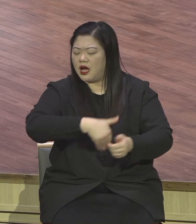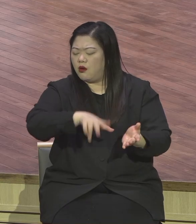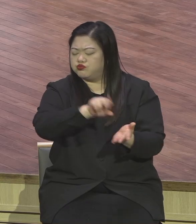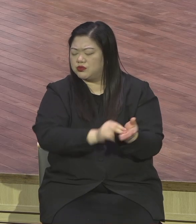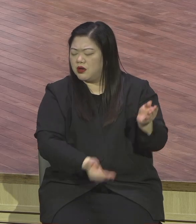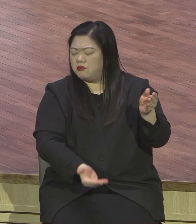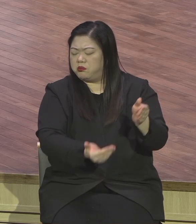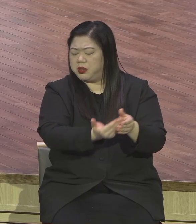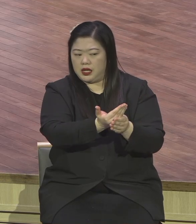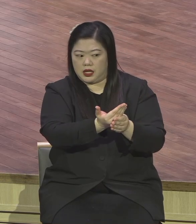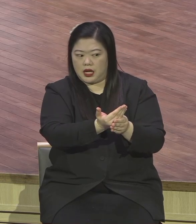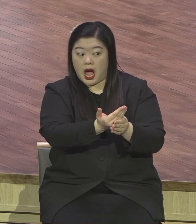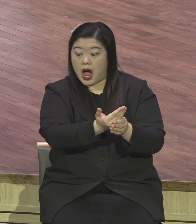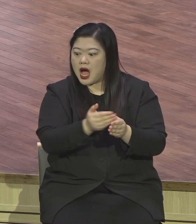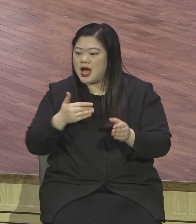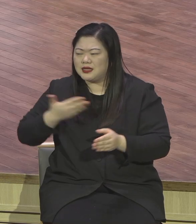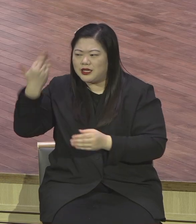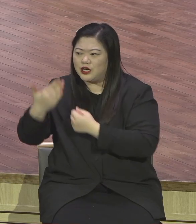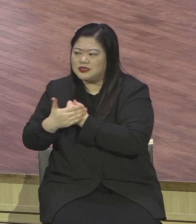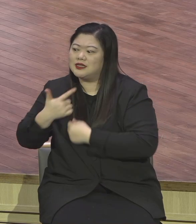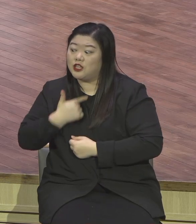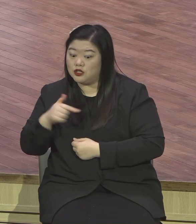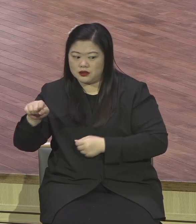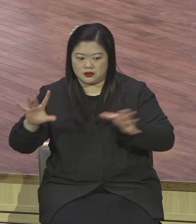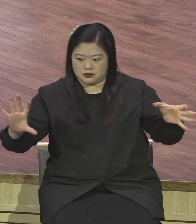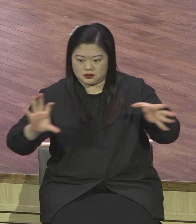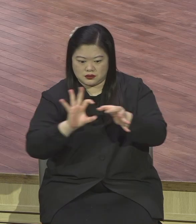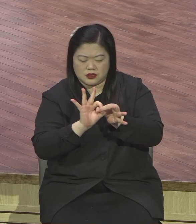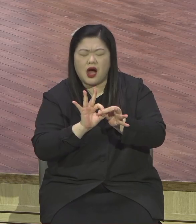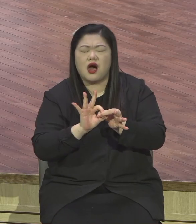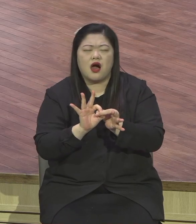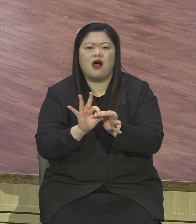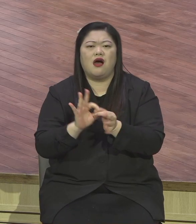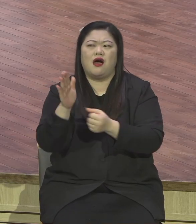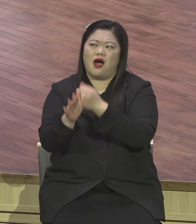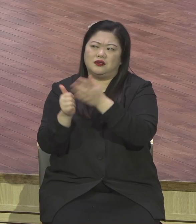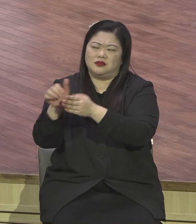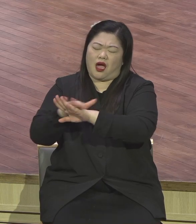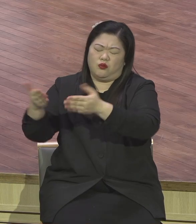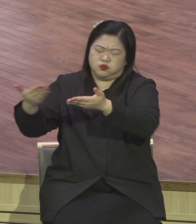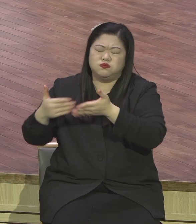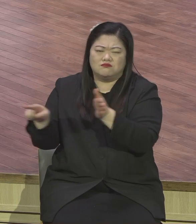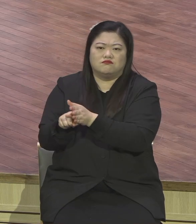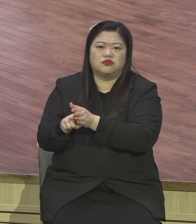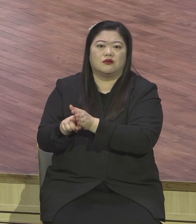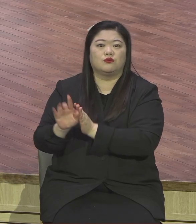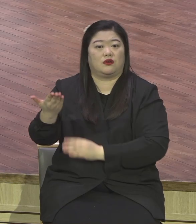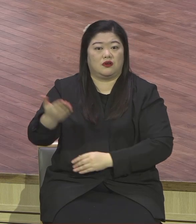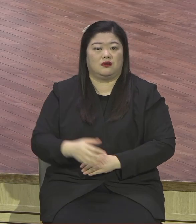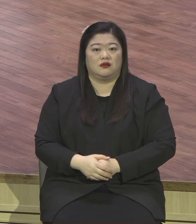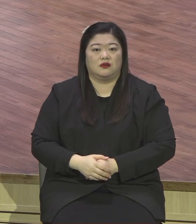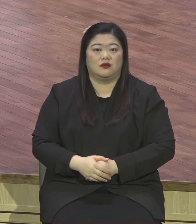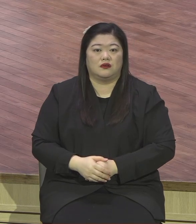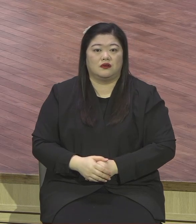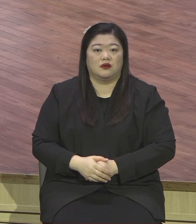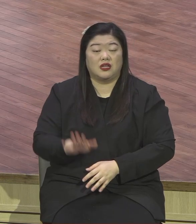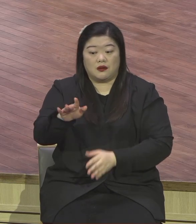것입니다. 보여주겠다는 것입니다. 얼음을 당해봐야 알지. 하나님이 함께 하신 처음에 기도한다고 봤지. 그래야 부르짖지.